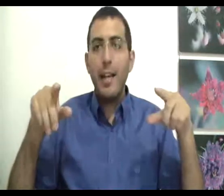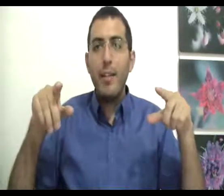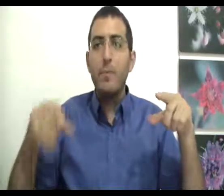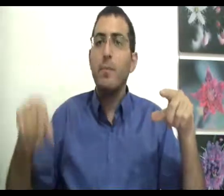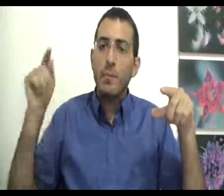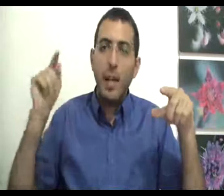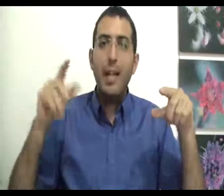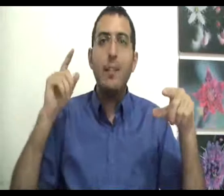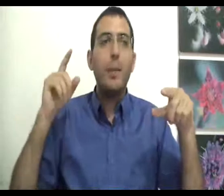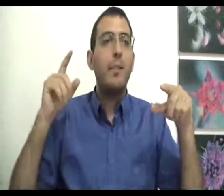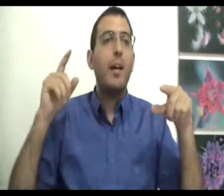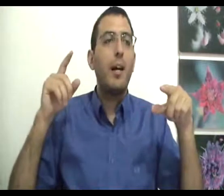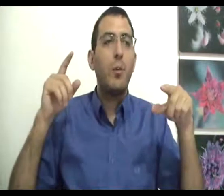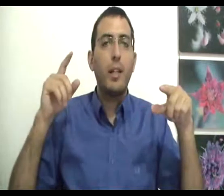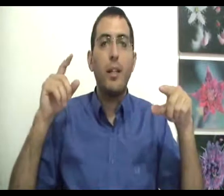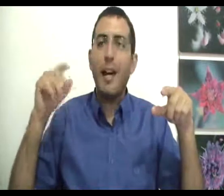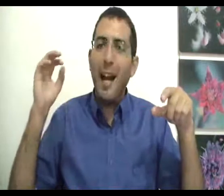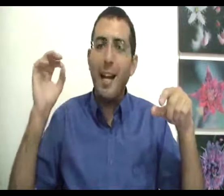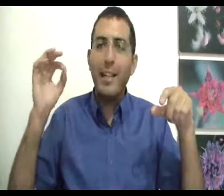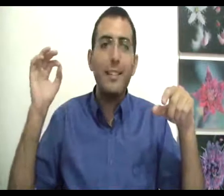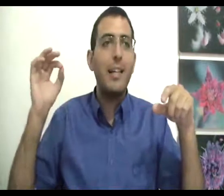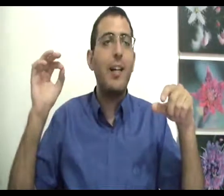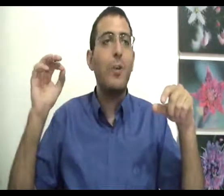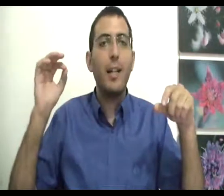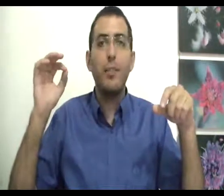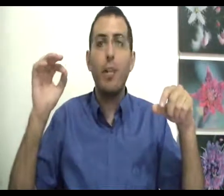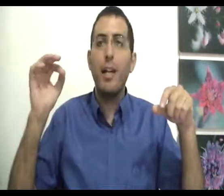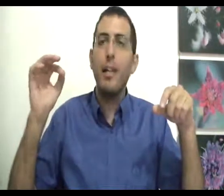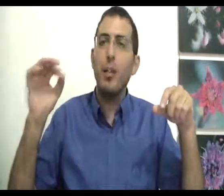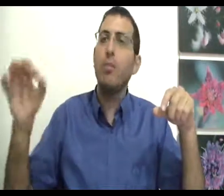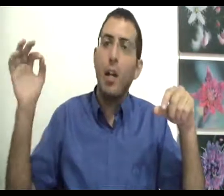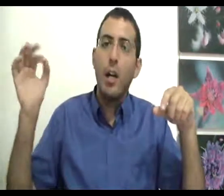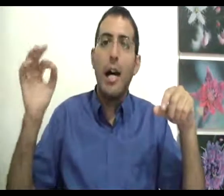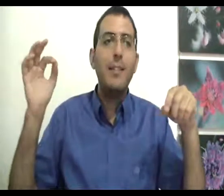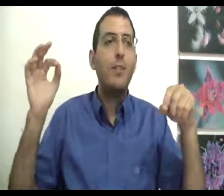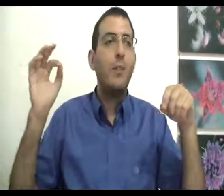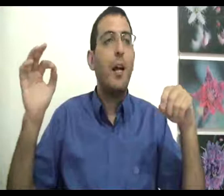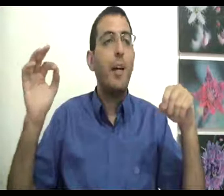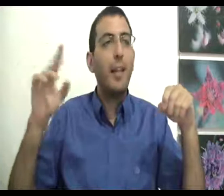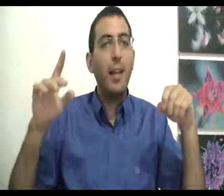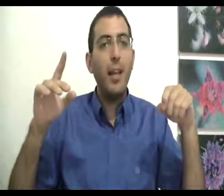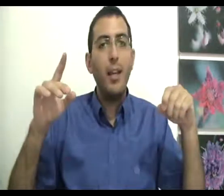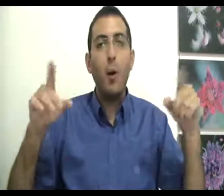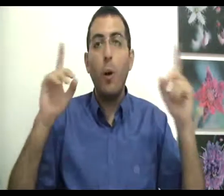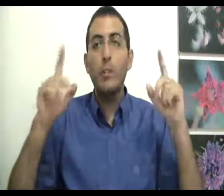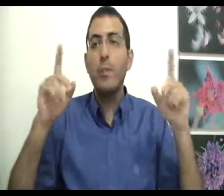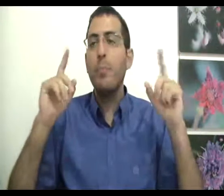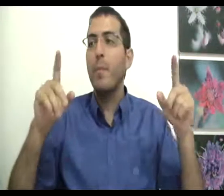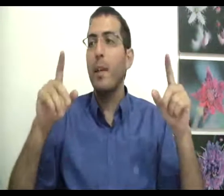אל תיפה דמך האחרונה עד הקצה האחרונה הרצון שלך להנות עד הסוף, למה? כי הוא רצון פנימי